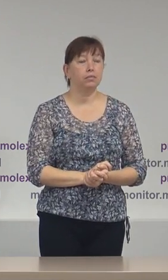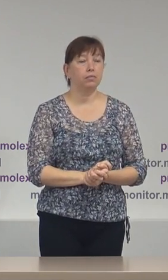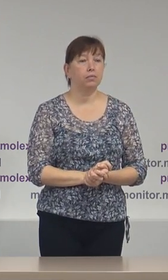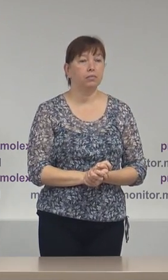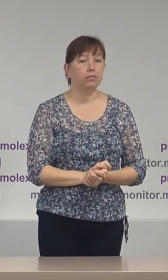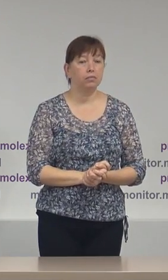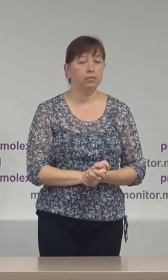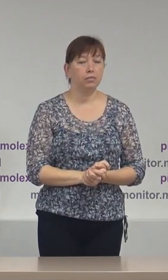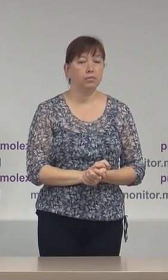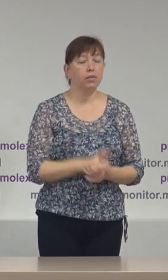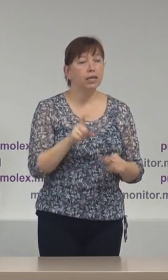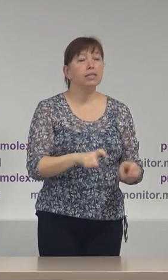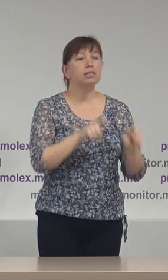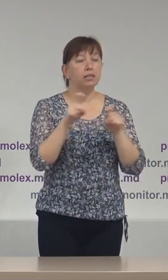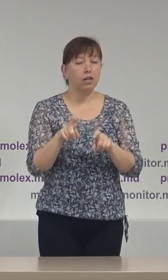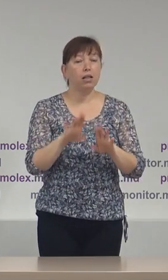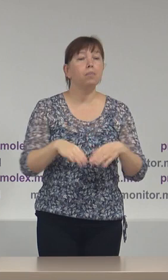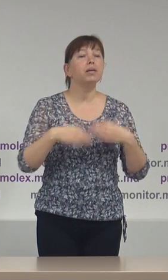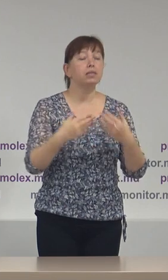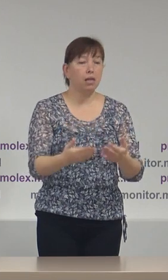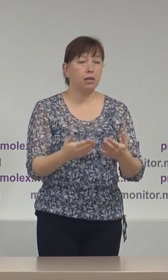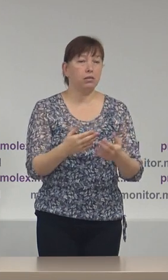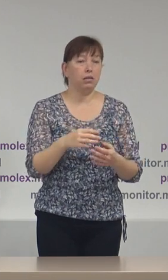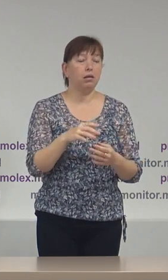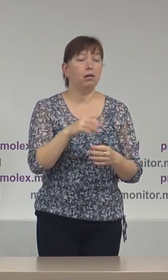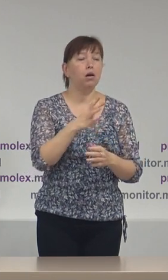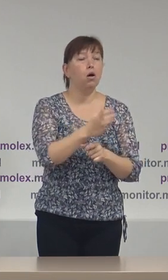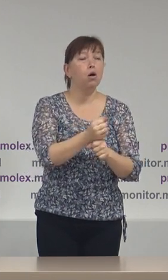O să trecem la prestația concurenților electorali.